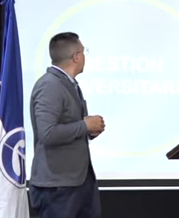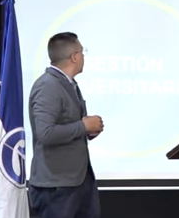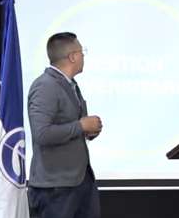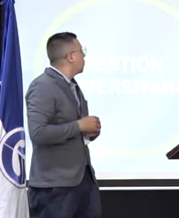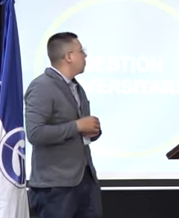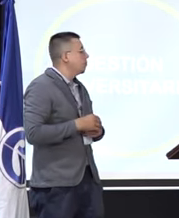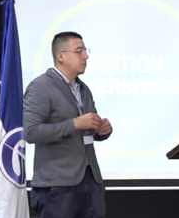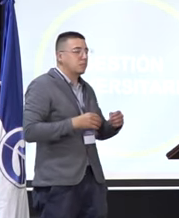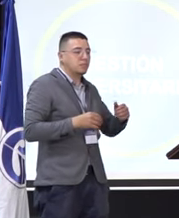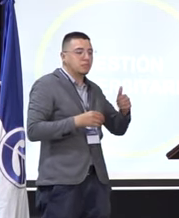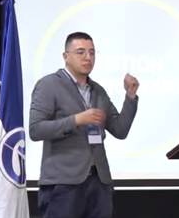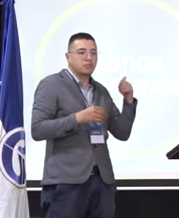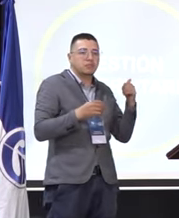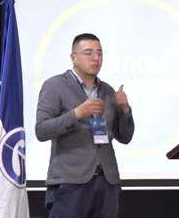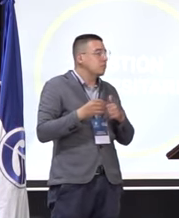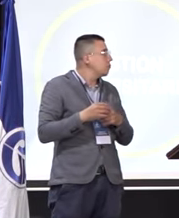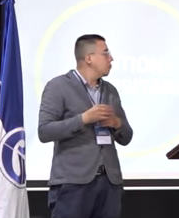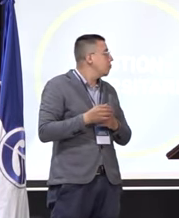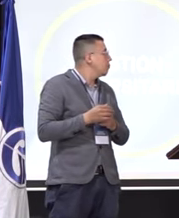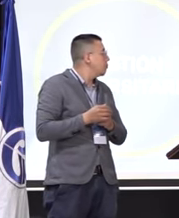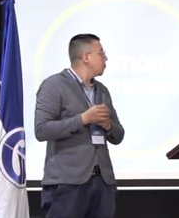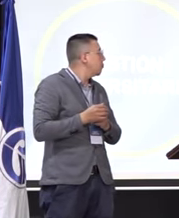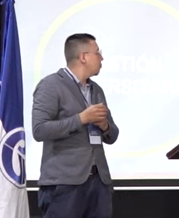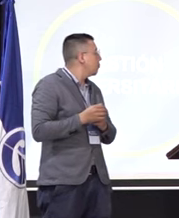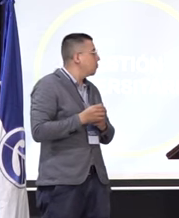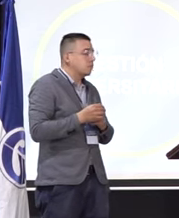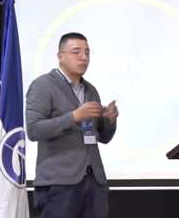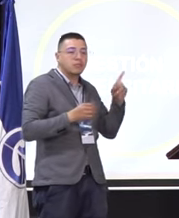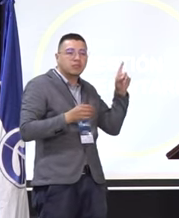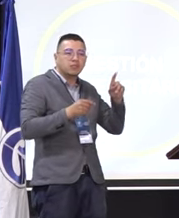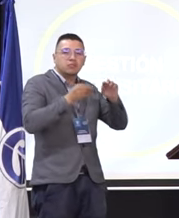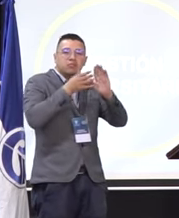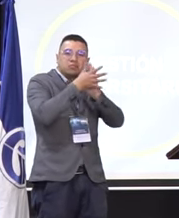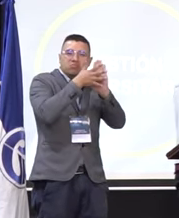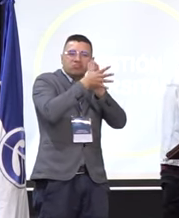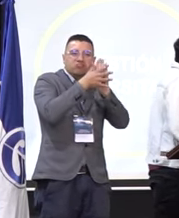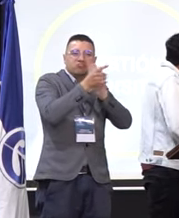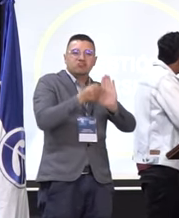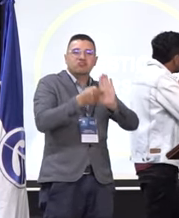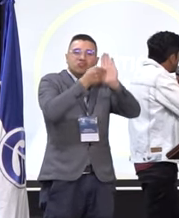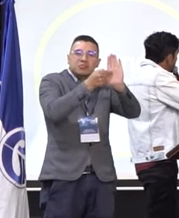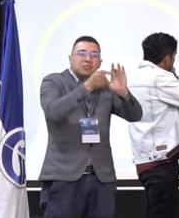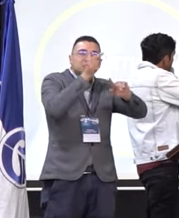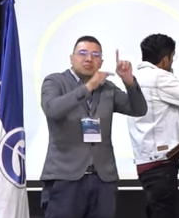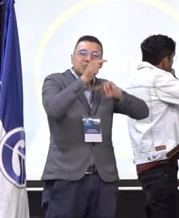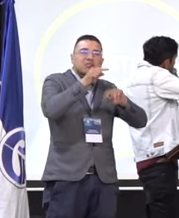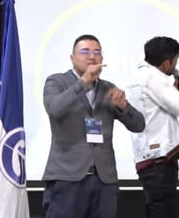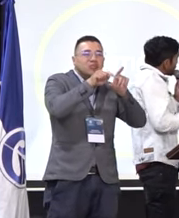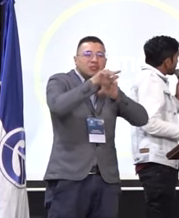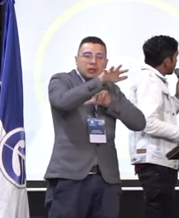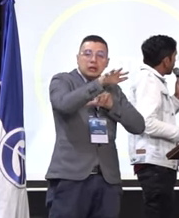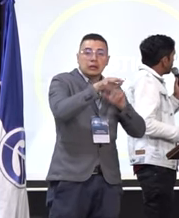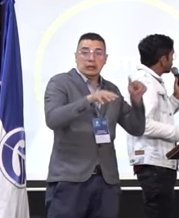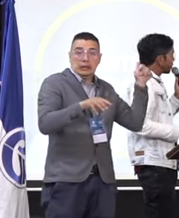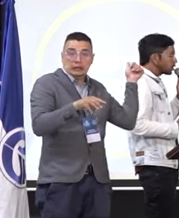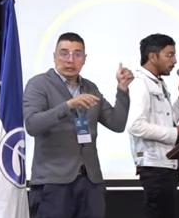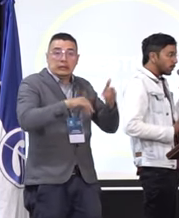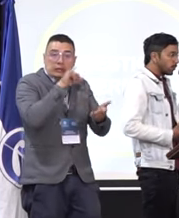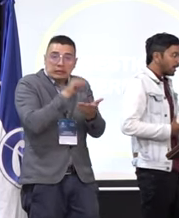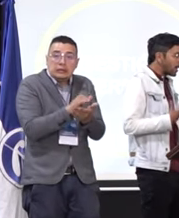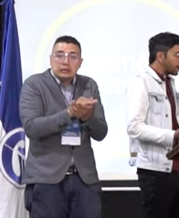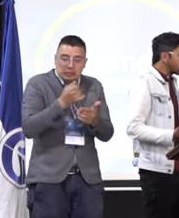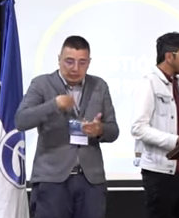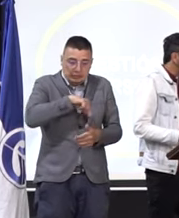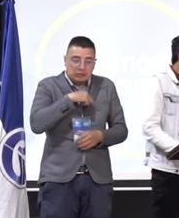Bueno, aquí tenemos un poco como el infograma un poco que queríamos presentar. esta es la perspectiva que nosotros